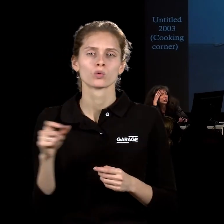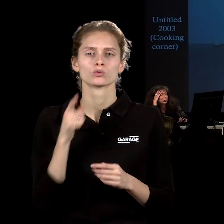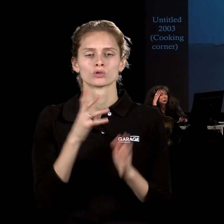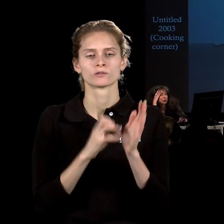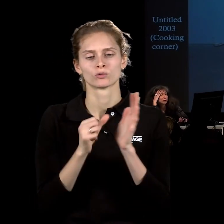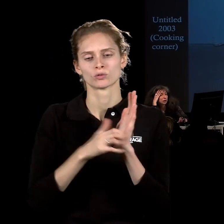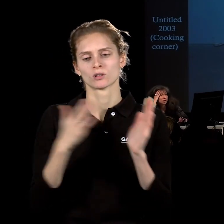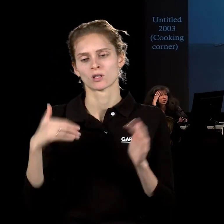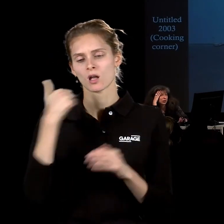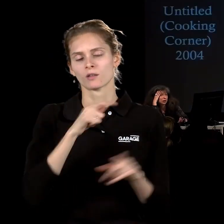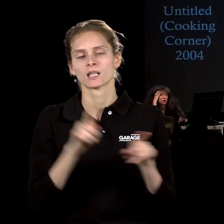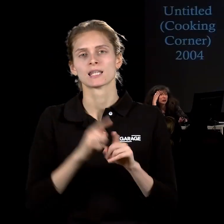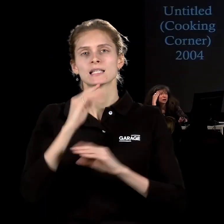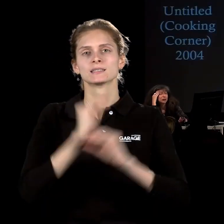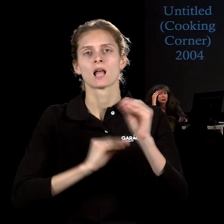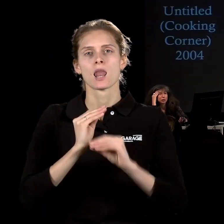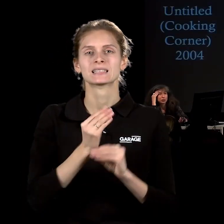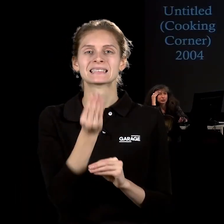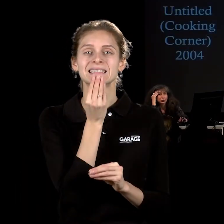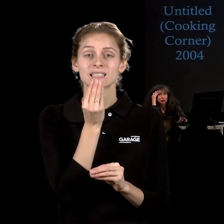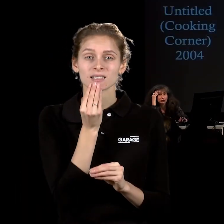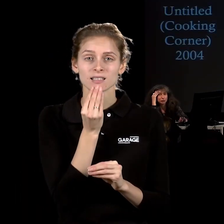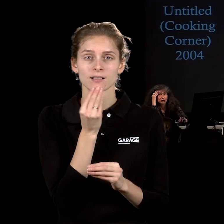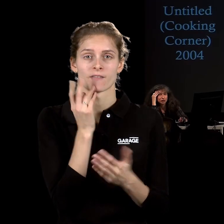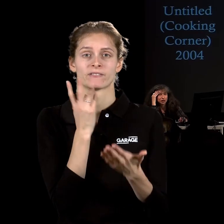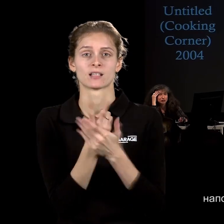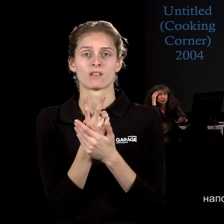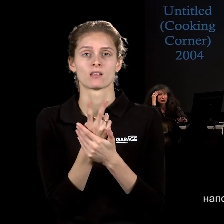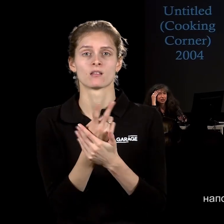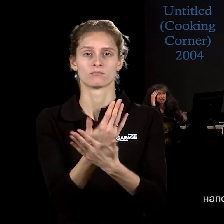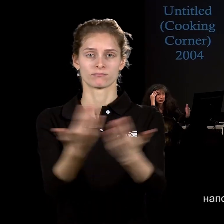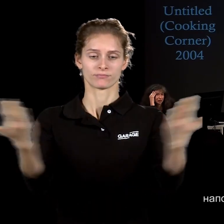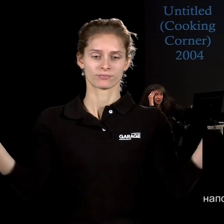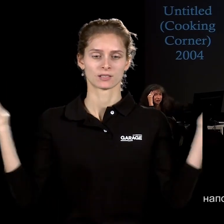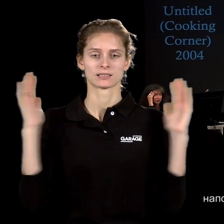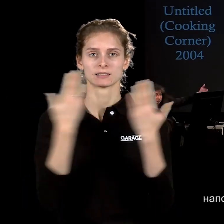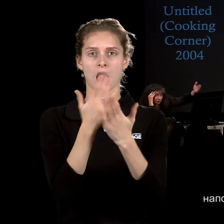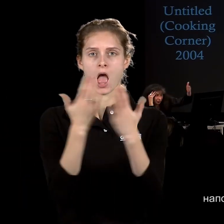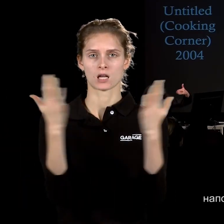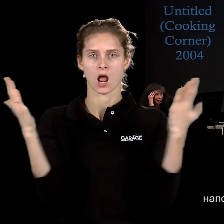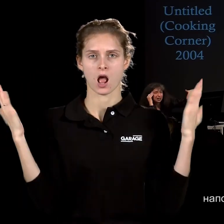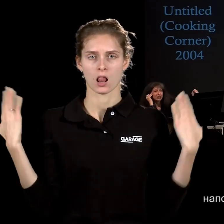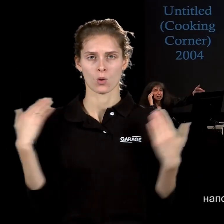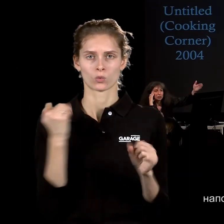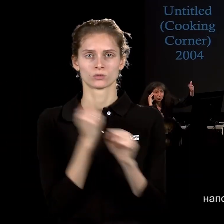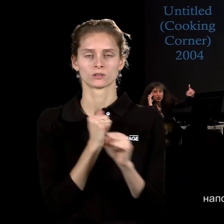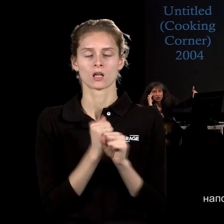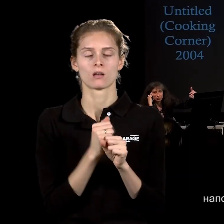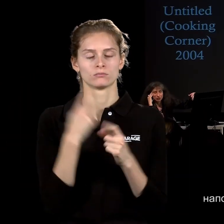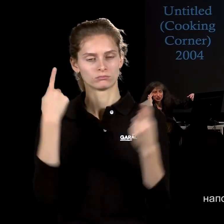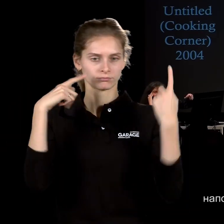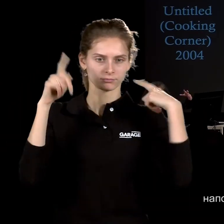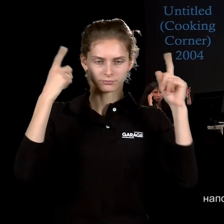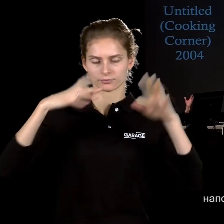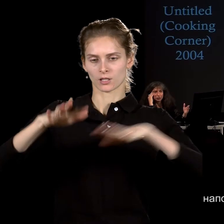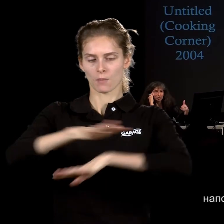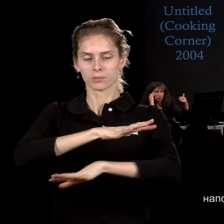такие инсталляции из еды, которые выставляются на фоне зеркал, создавая некое виртуальное